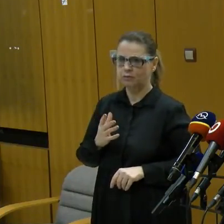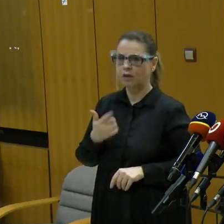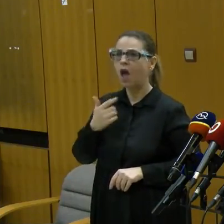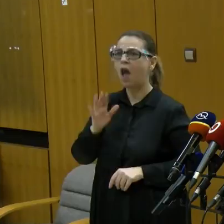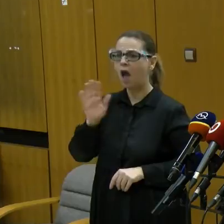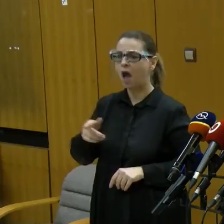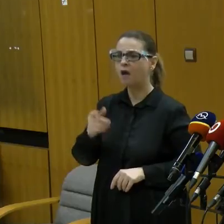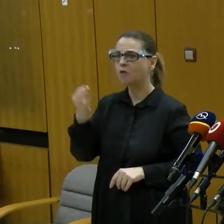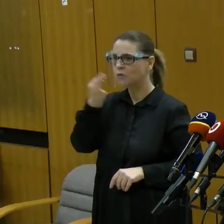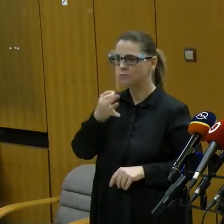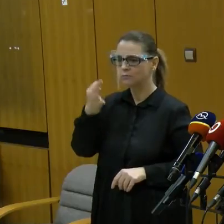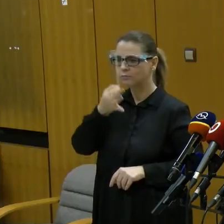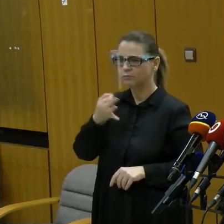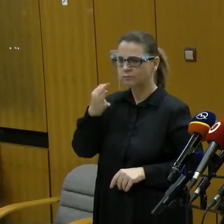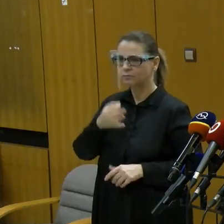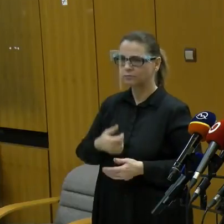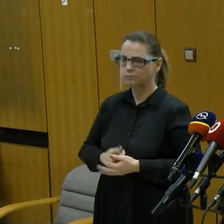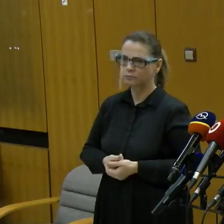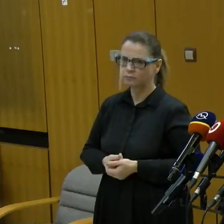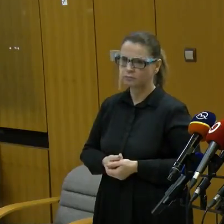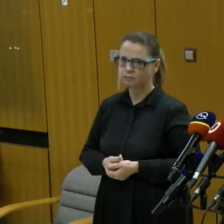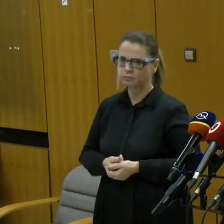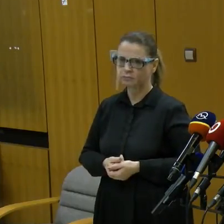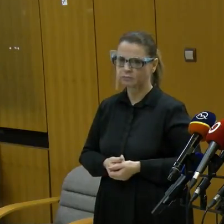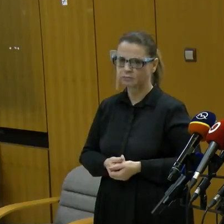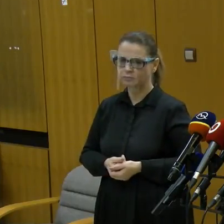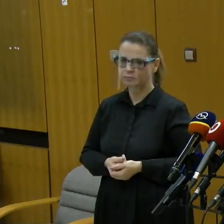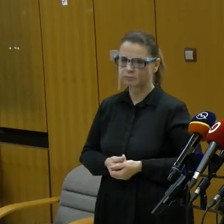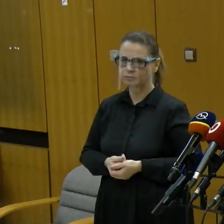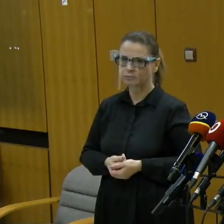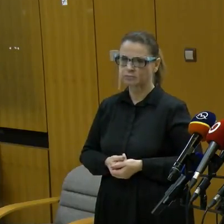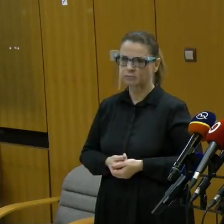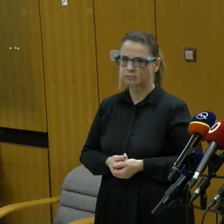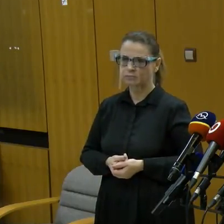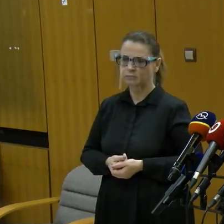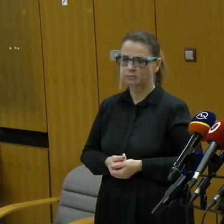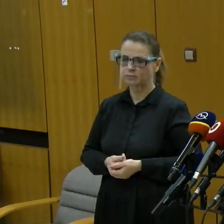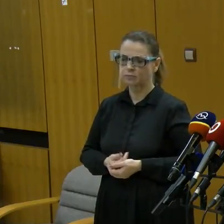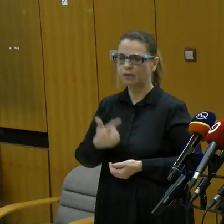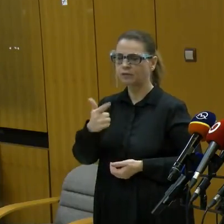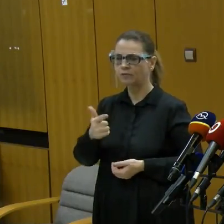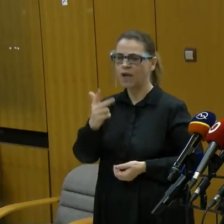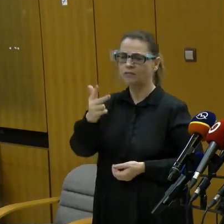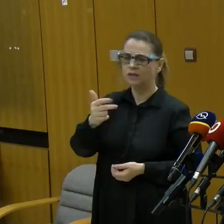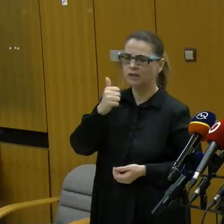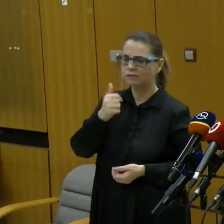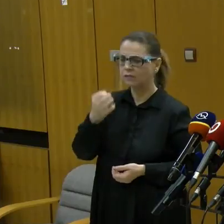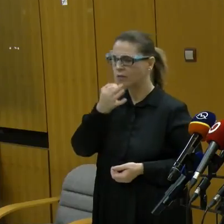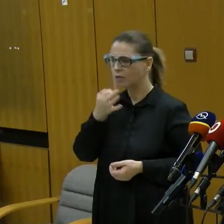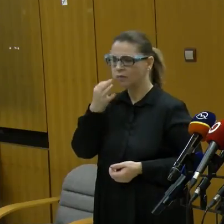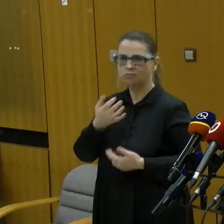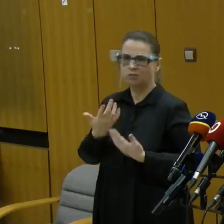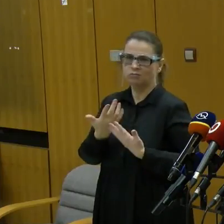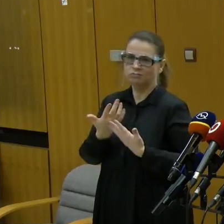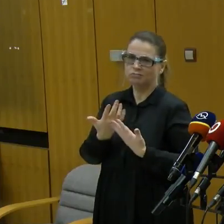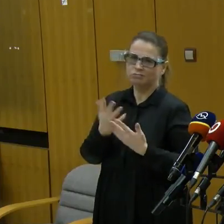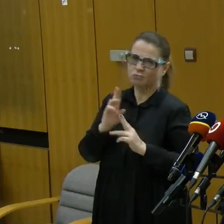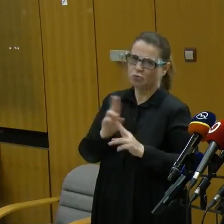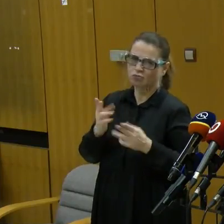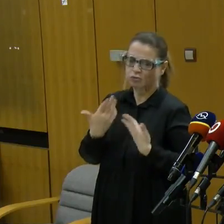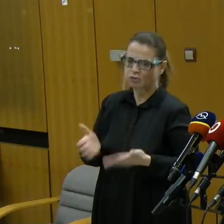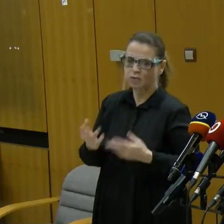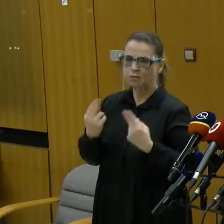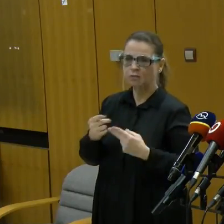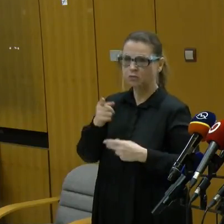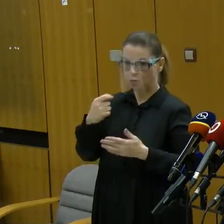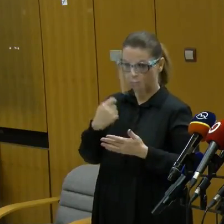ako sa bezpečne stretnú so svojimi blízkymi, ako sa nechať pretestovať 2-3 dny pred tým, to naozaj nemusí mať vôbec zmysel. A to platí